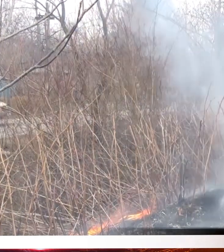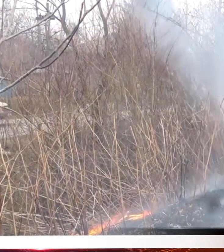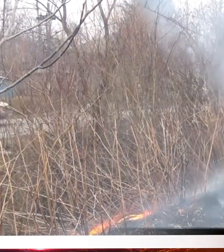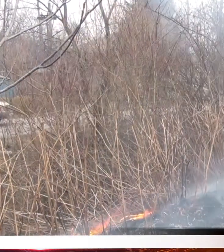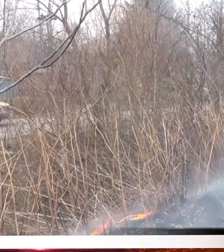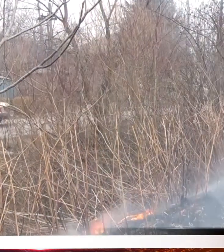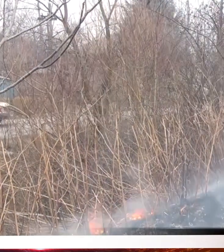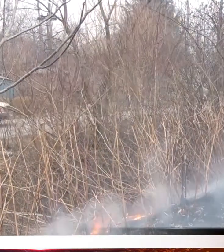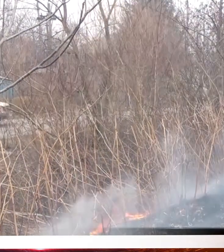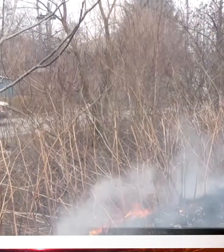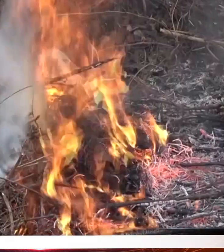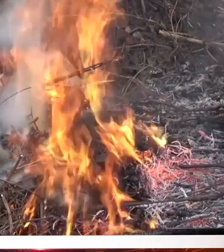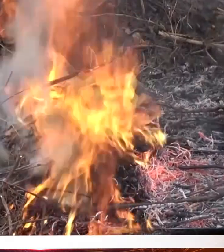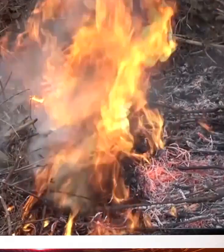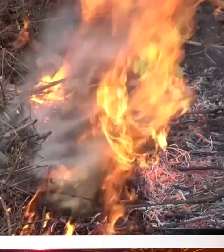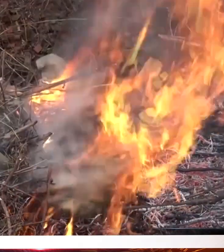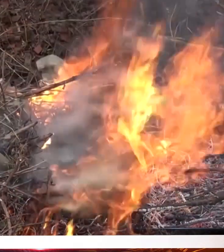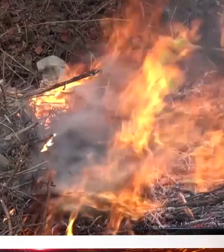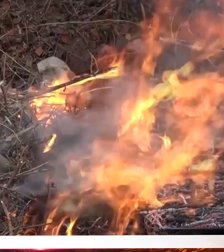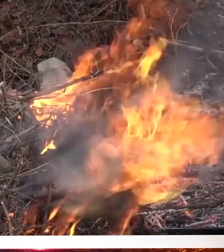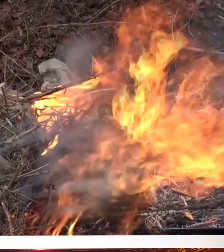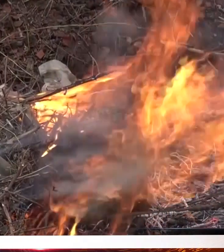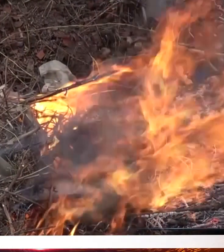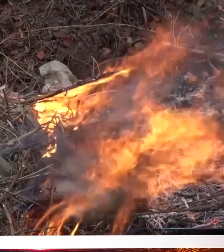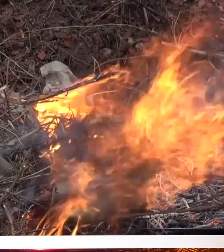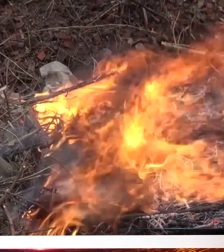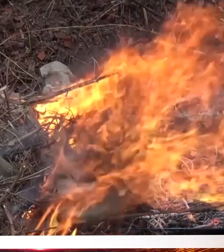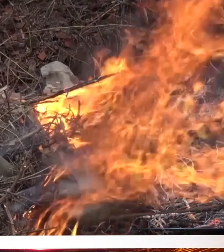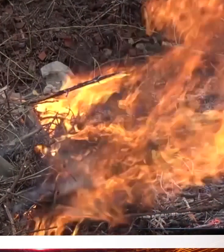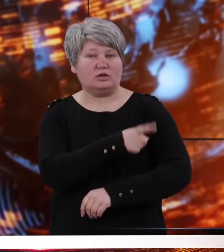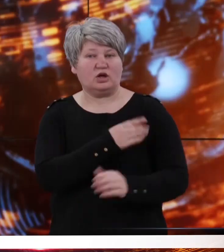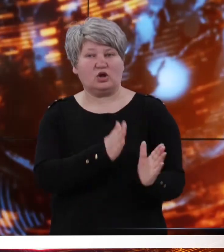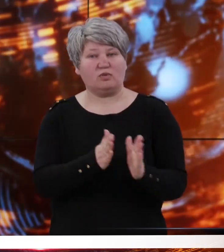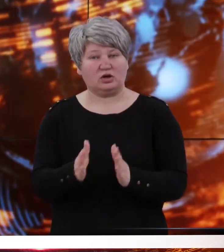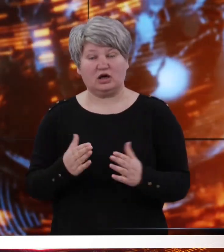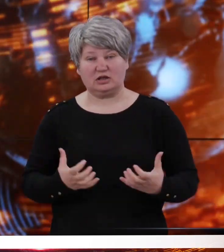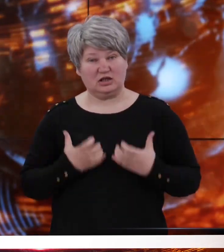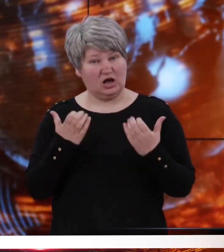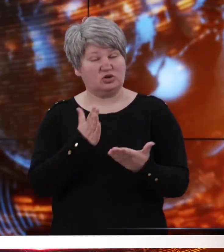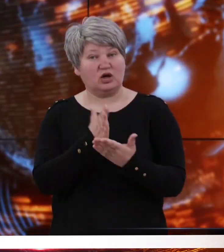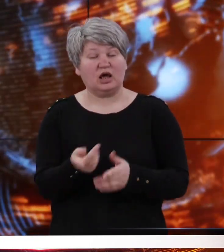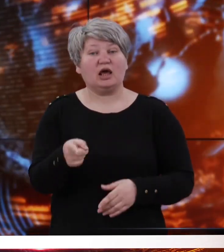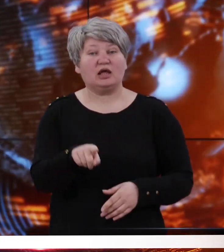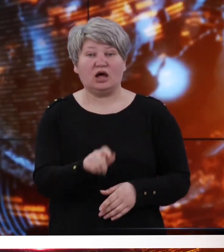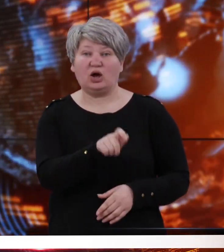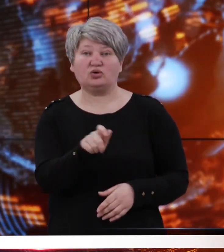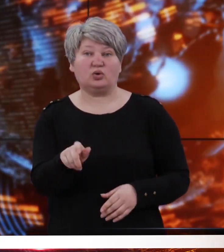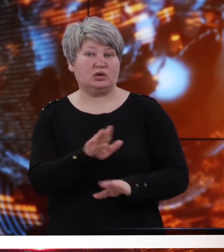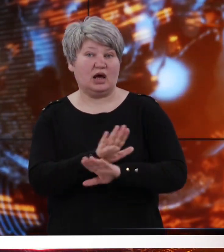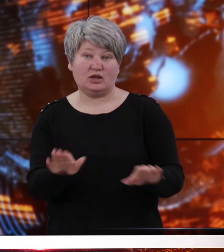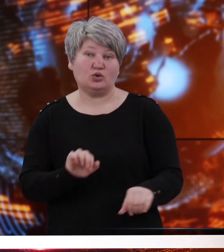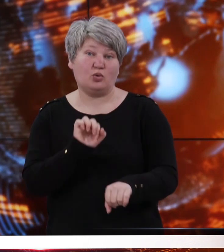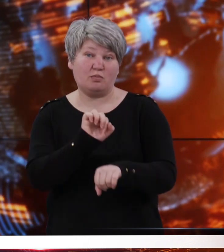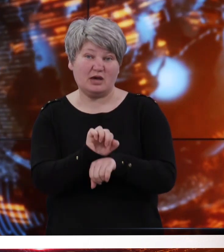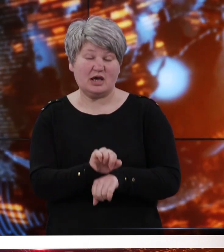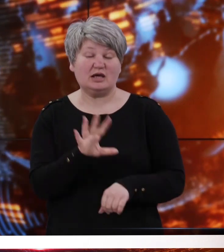злочинці в тилу, кажуть рятувальники. Цих людей навіть не лякає сигнал повітряної тривоги. Страшно є і те, що людей не зупиняє